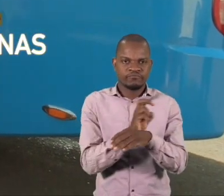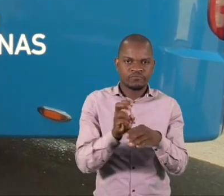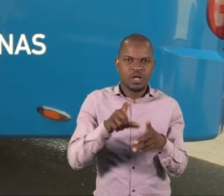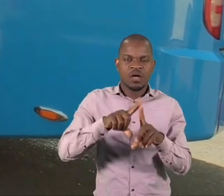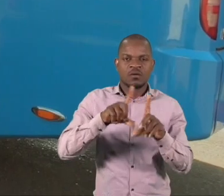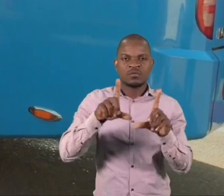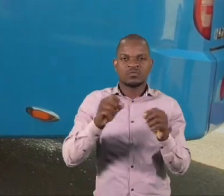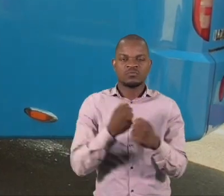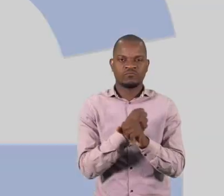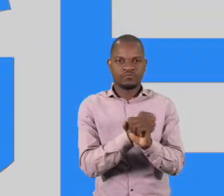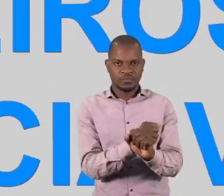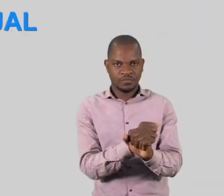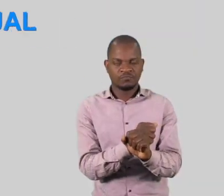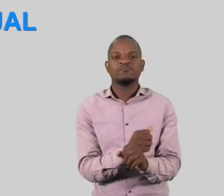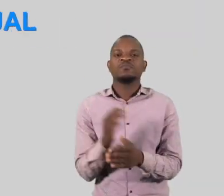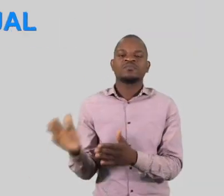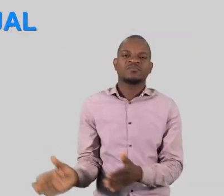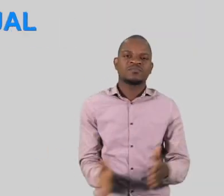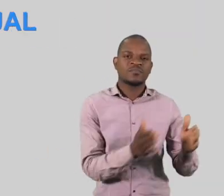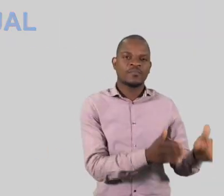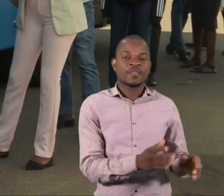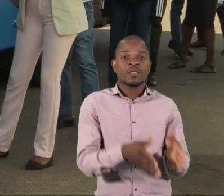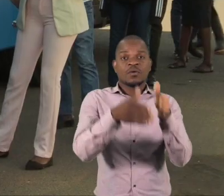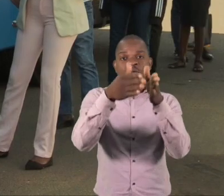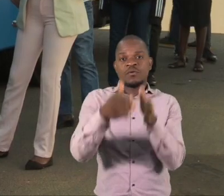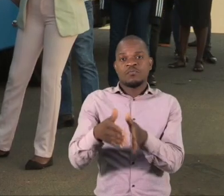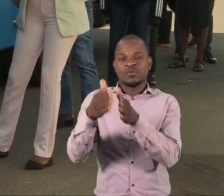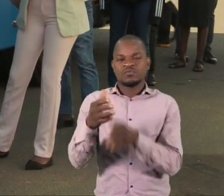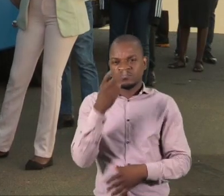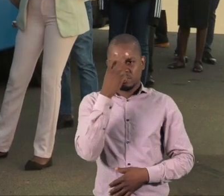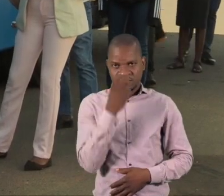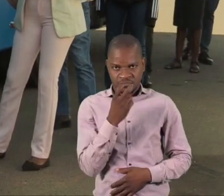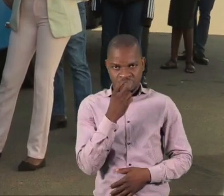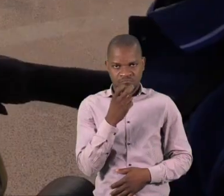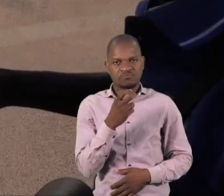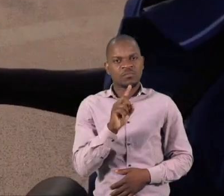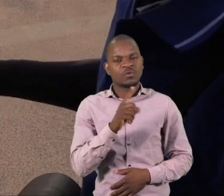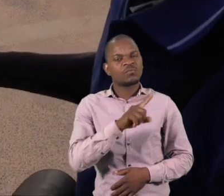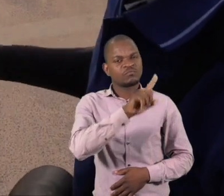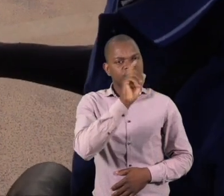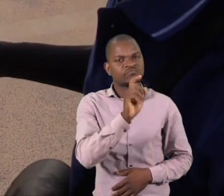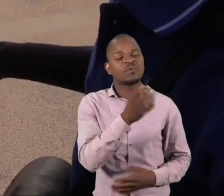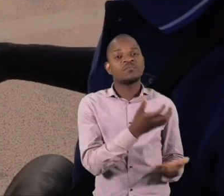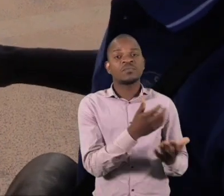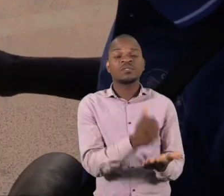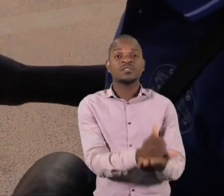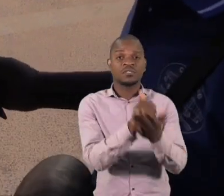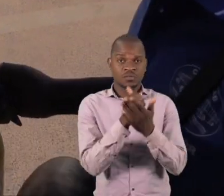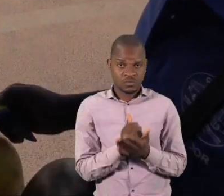de apoio acontece. Ao passageiro com deficiência visual, após perguntar se necessita de ajuda e desinfetar